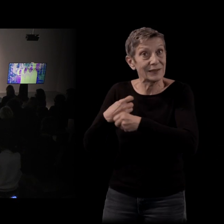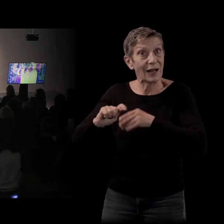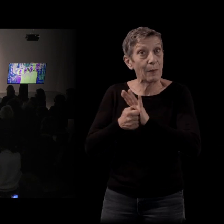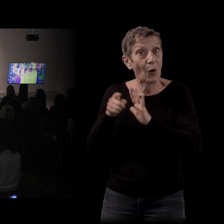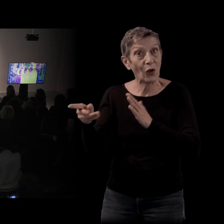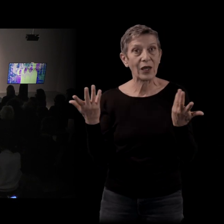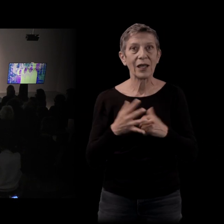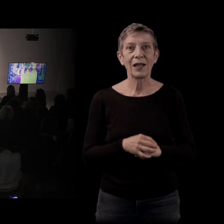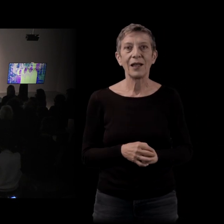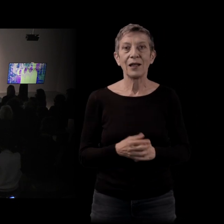peut ça. Elle a